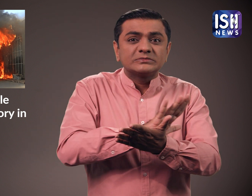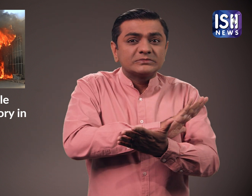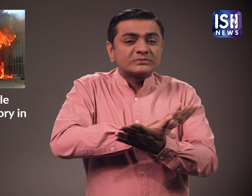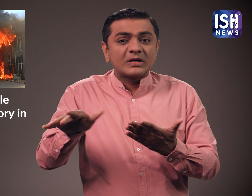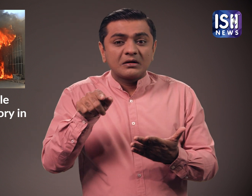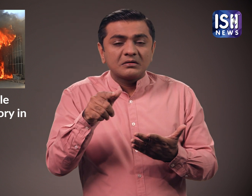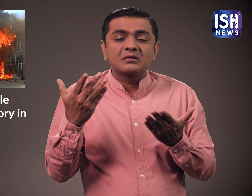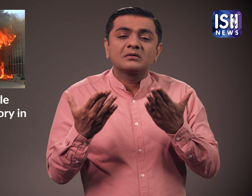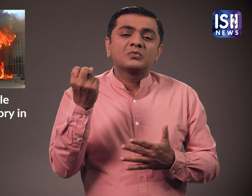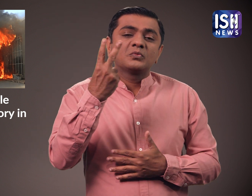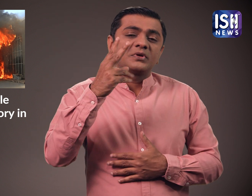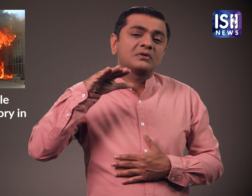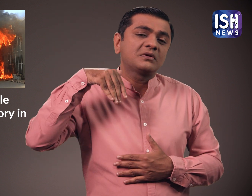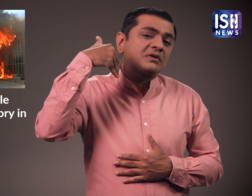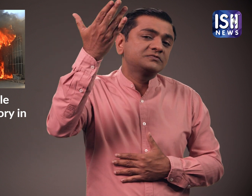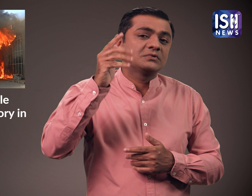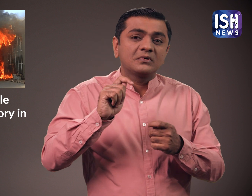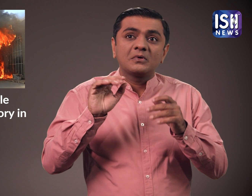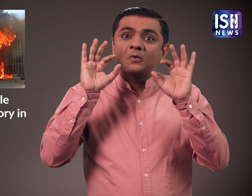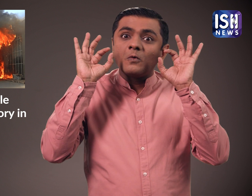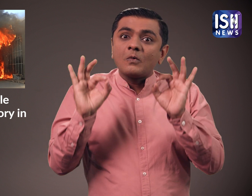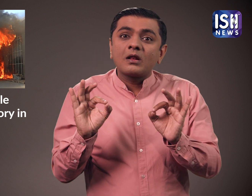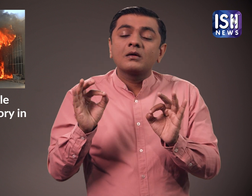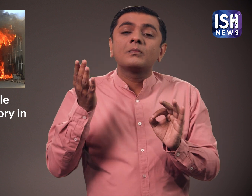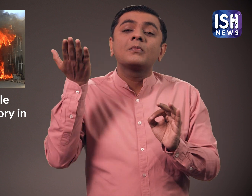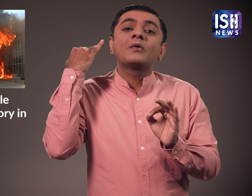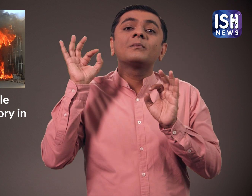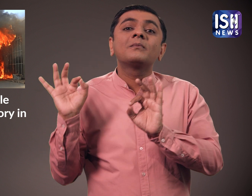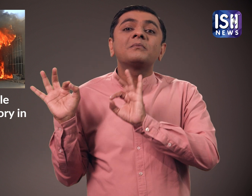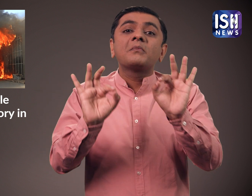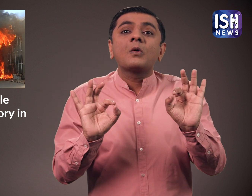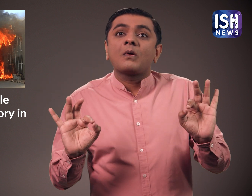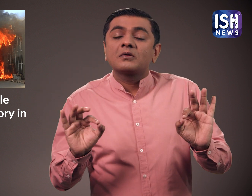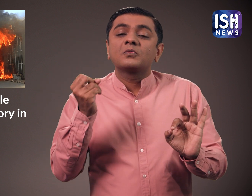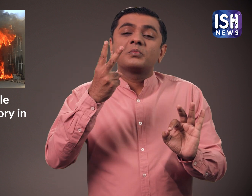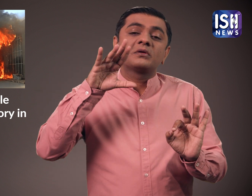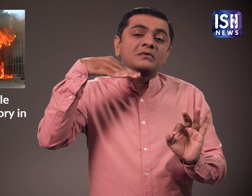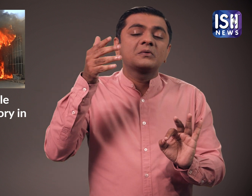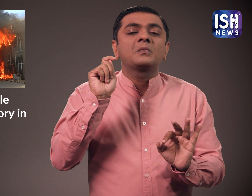दो महिने तक फिर से शुरू नहीं हो पाएगा।